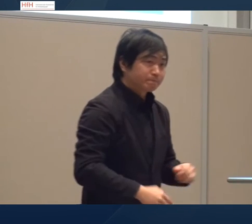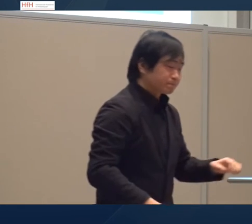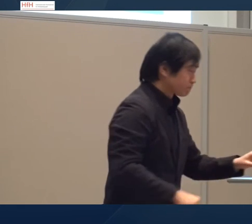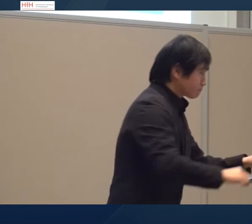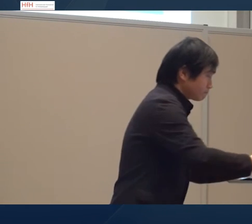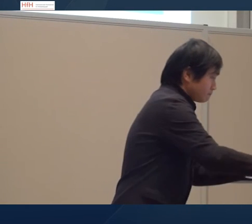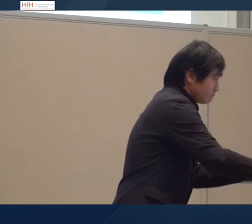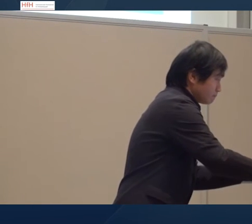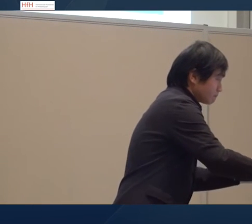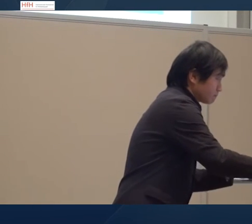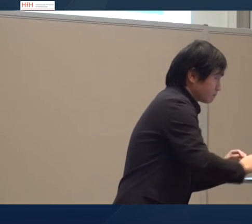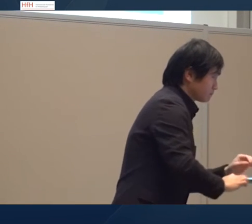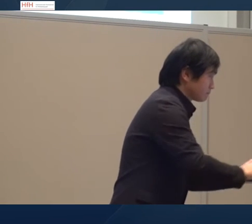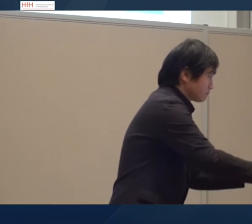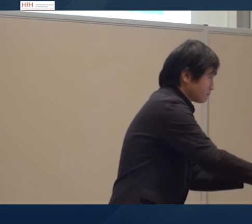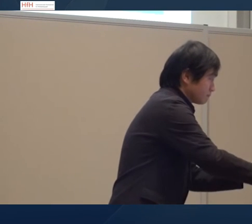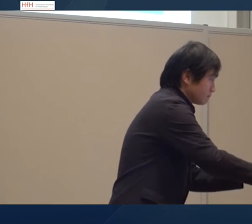den rhetorischen Fragen bei diesem Beispiel Video zu erkennen